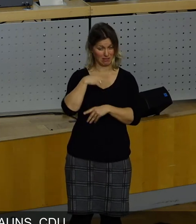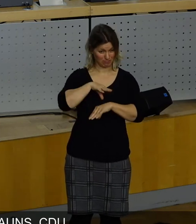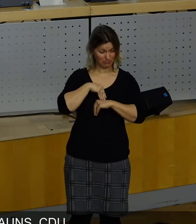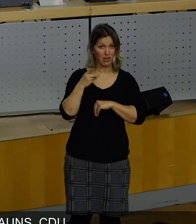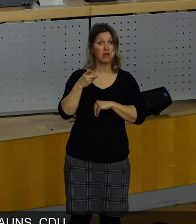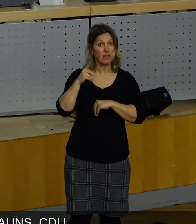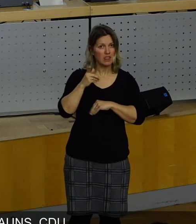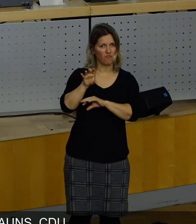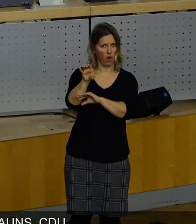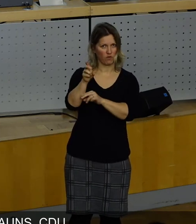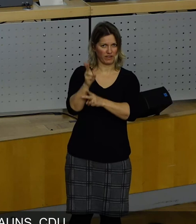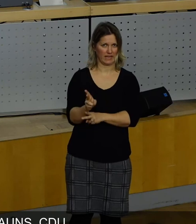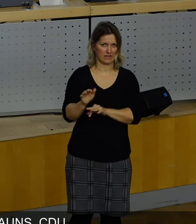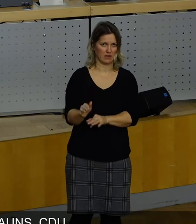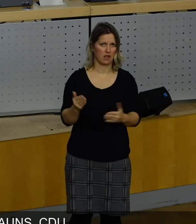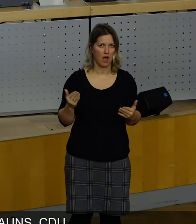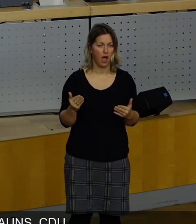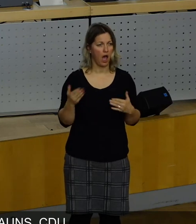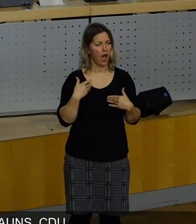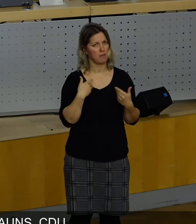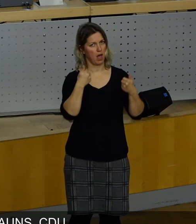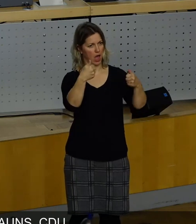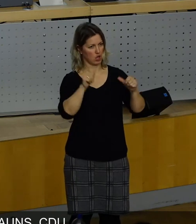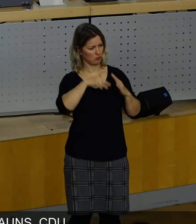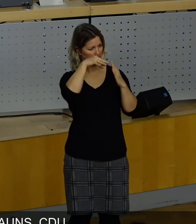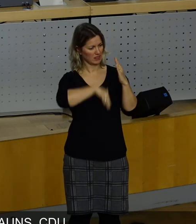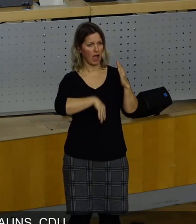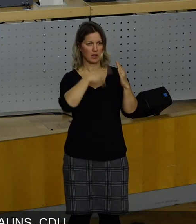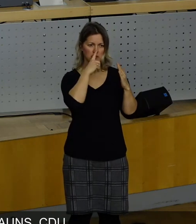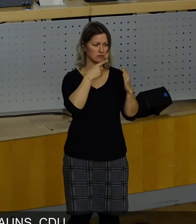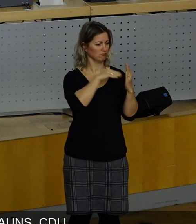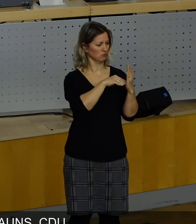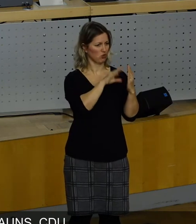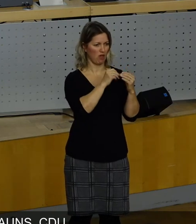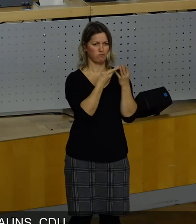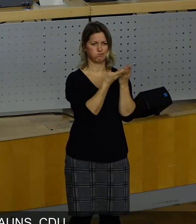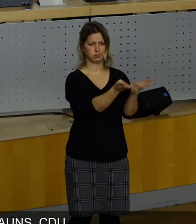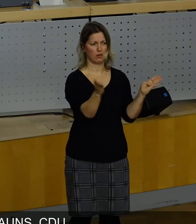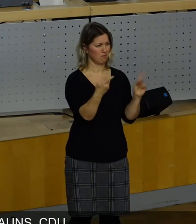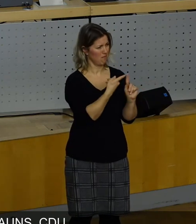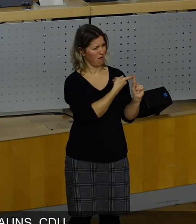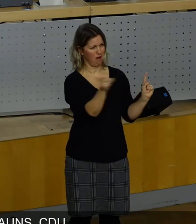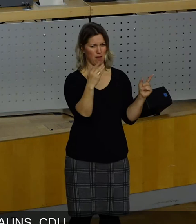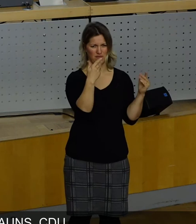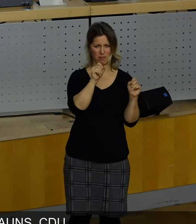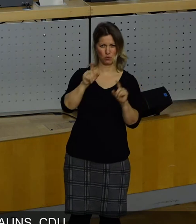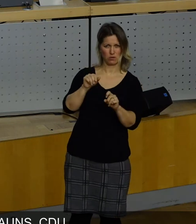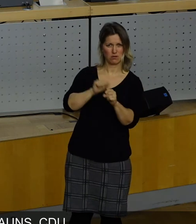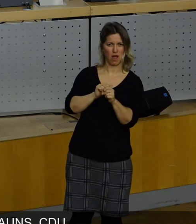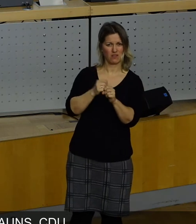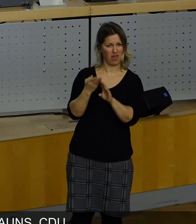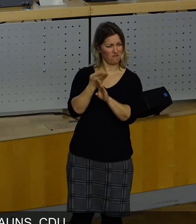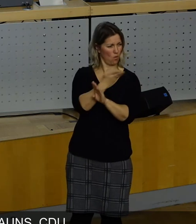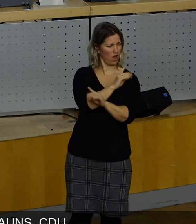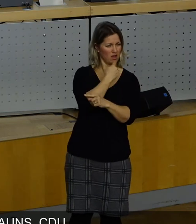wäre der Vorwurf berechtigt. Aber da der Ausschreibungstext so weit gefasst ist, kann sich dort jeder bewerben, und da kann ich und meinen Vorredner nur